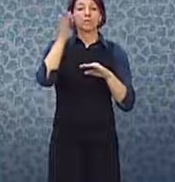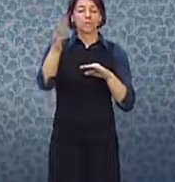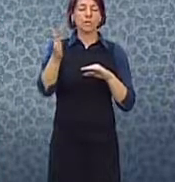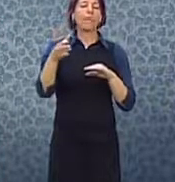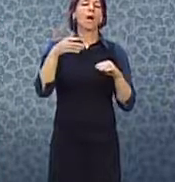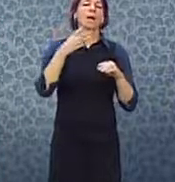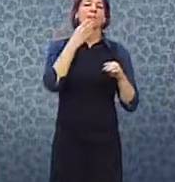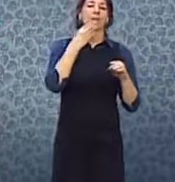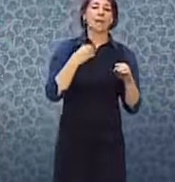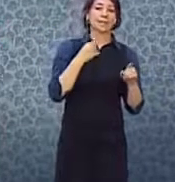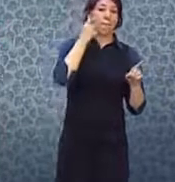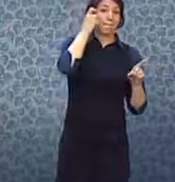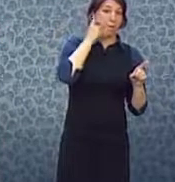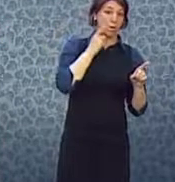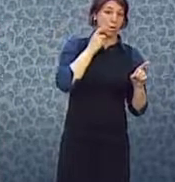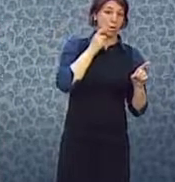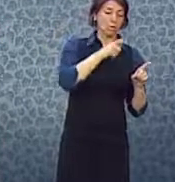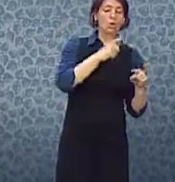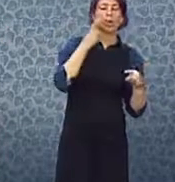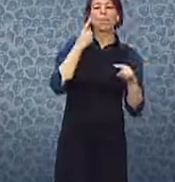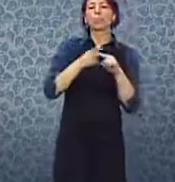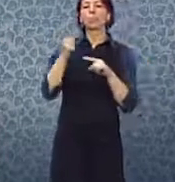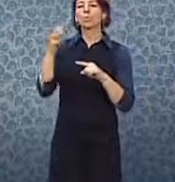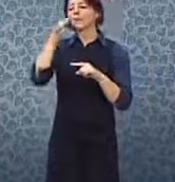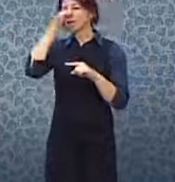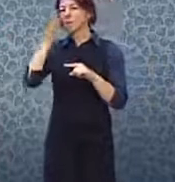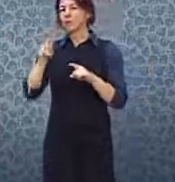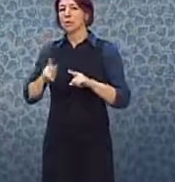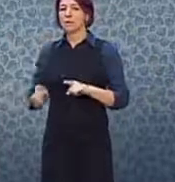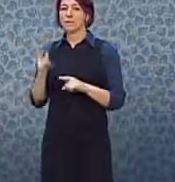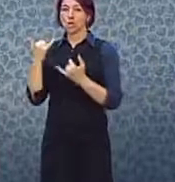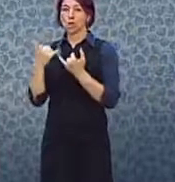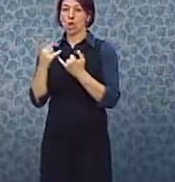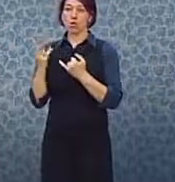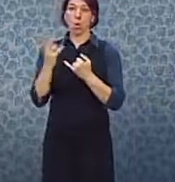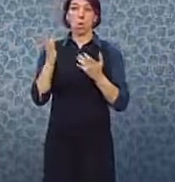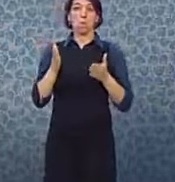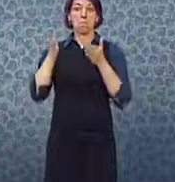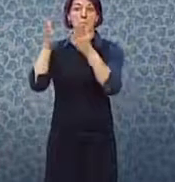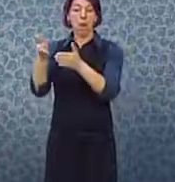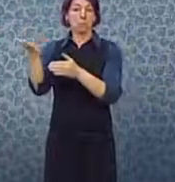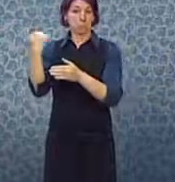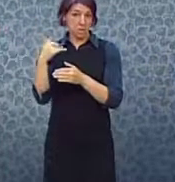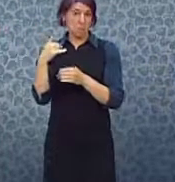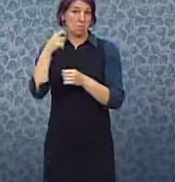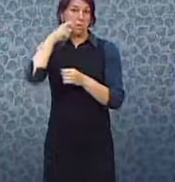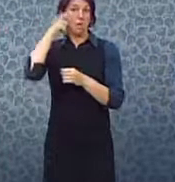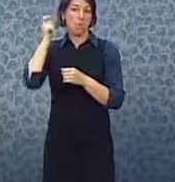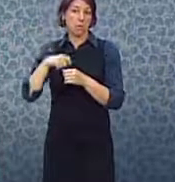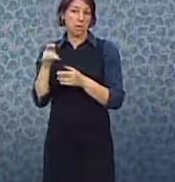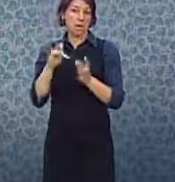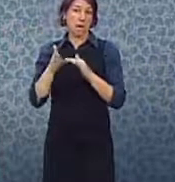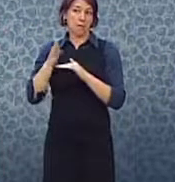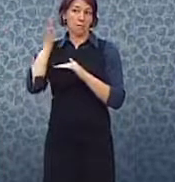Ukrajině. Vy oba, jak jste zmínili, jste byli v Kijevě spolu s dalšími vedoucími představiteli.